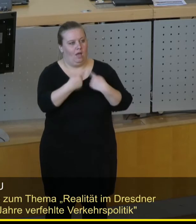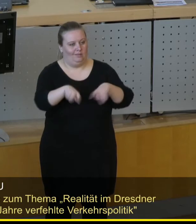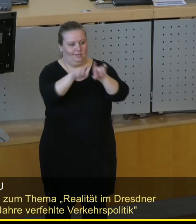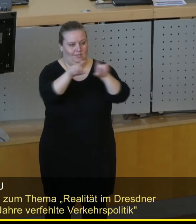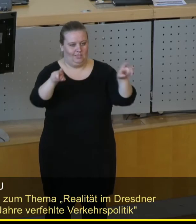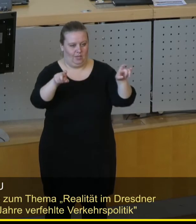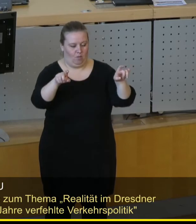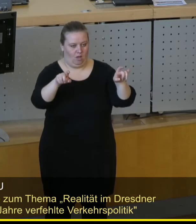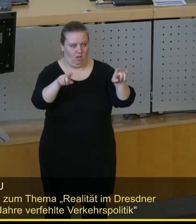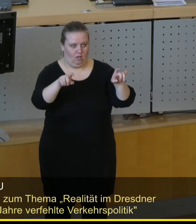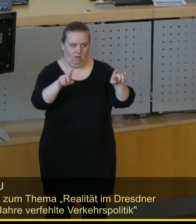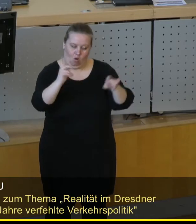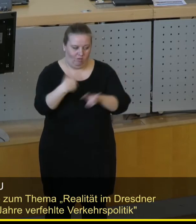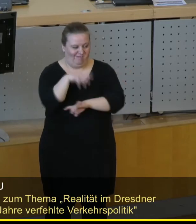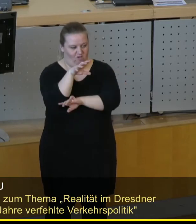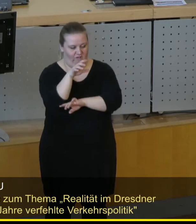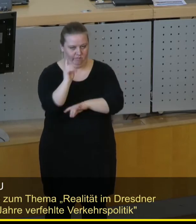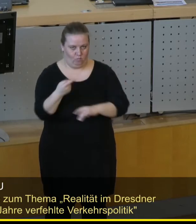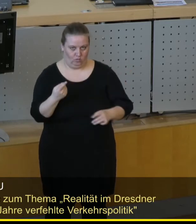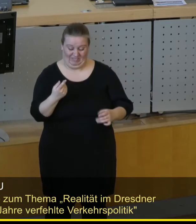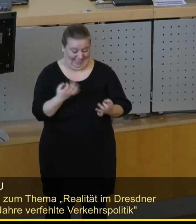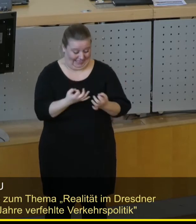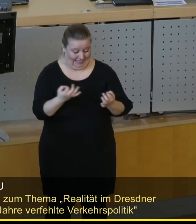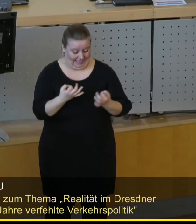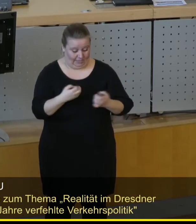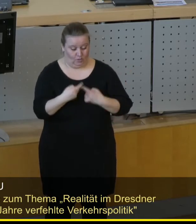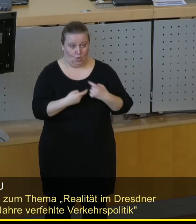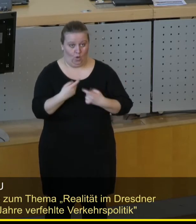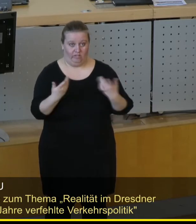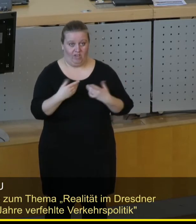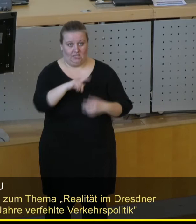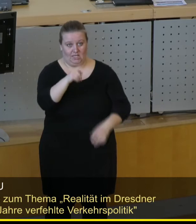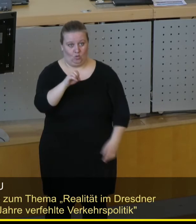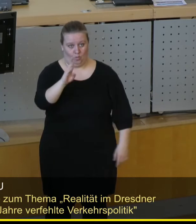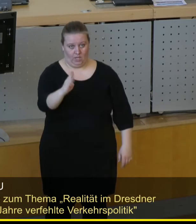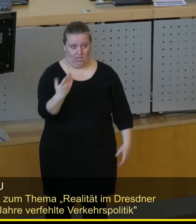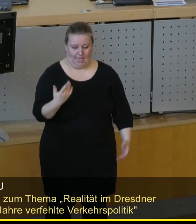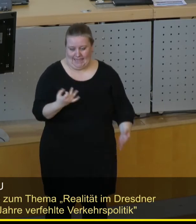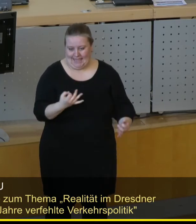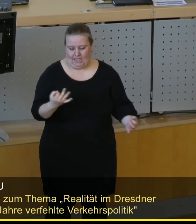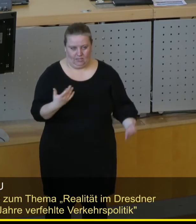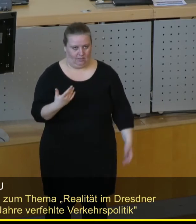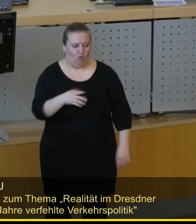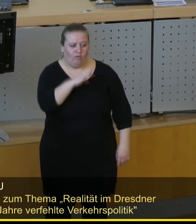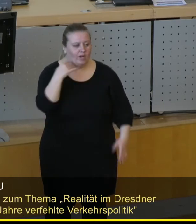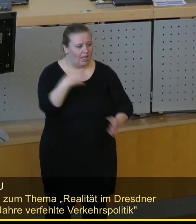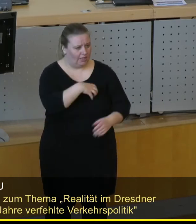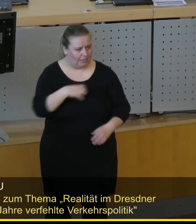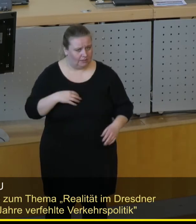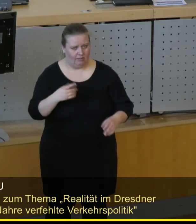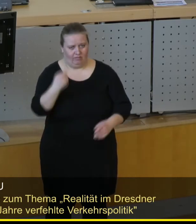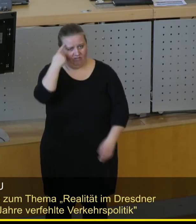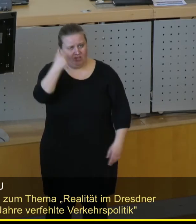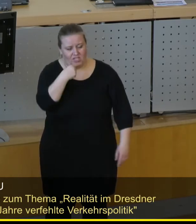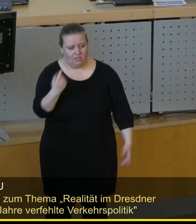wichtiges Thema muss ich Ihnen auch vorwerfen, wo es nicht vorwärts geht. Thema ZOB. Auch viele Dresdner interessiert das.